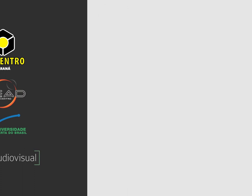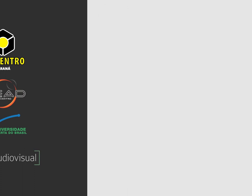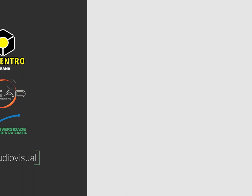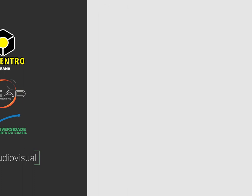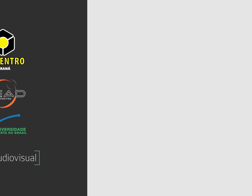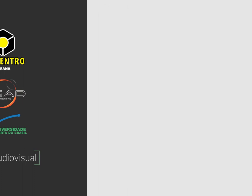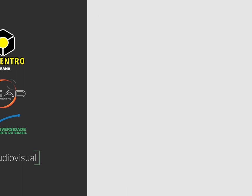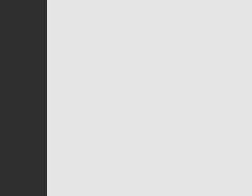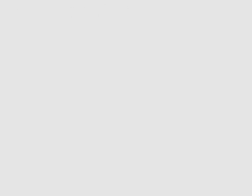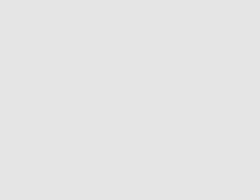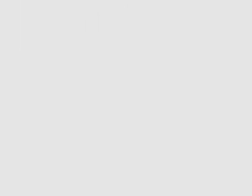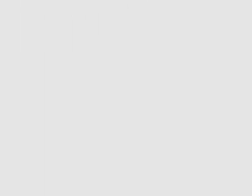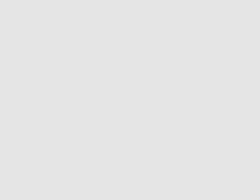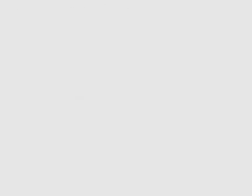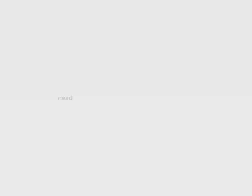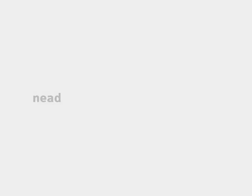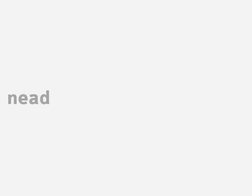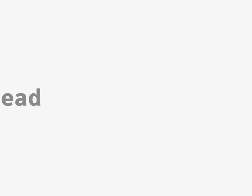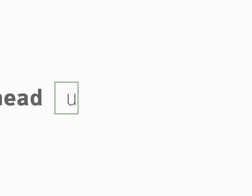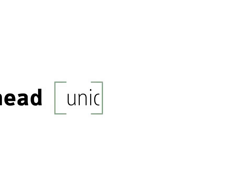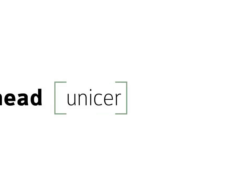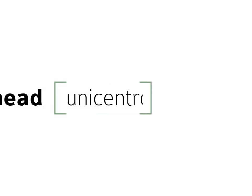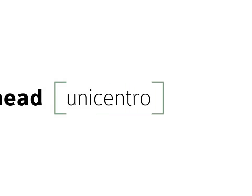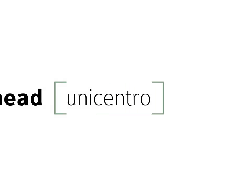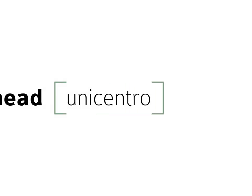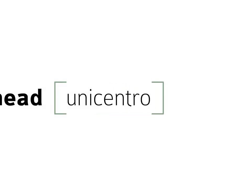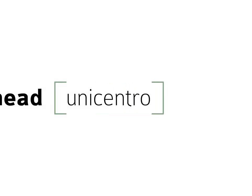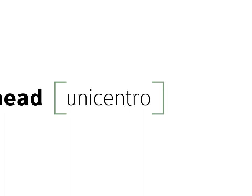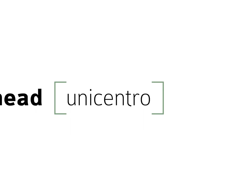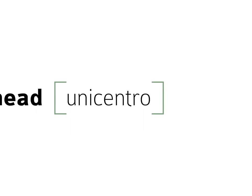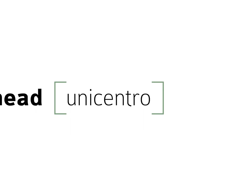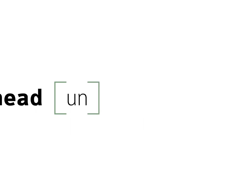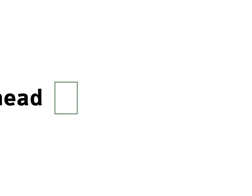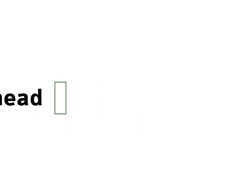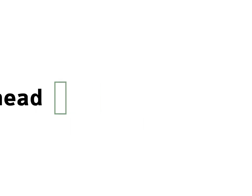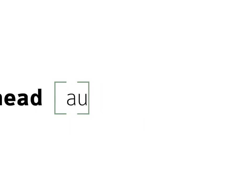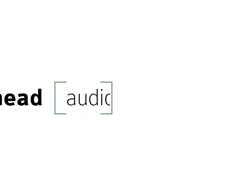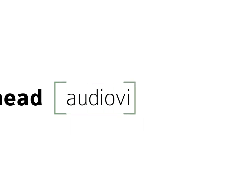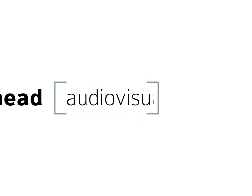T, U, V, W, X, e Z,